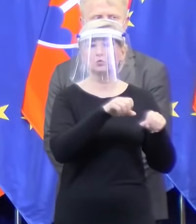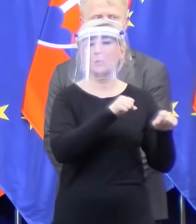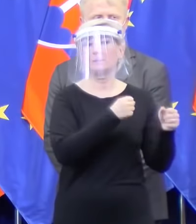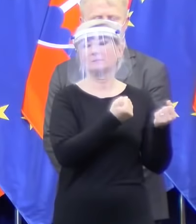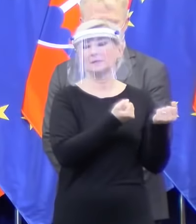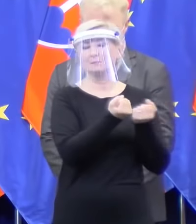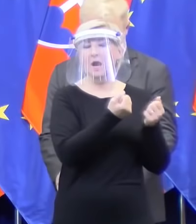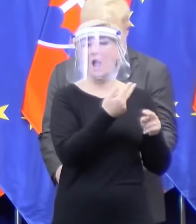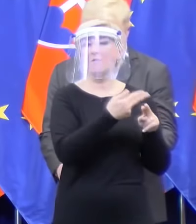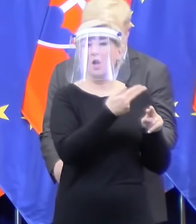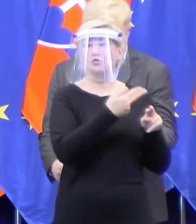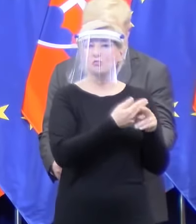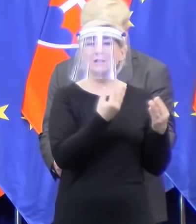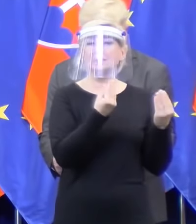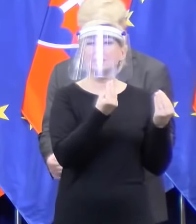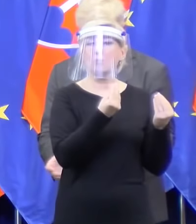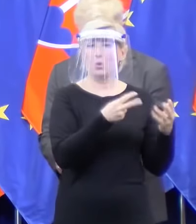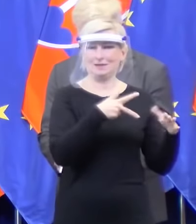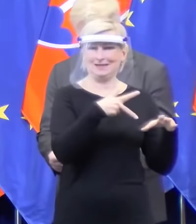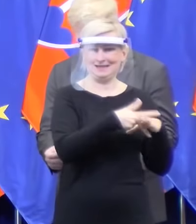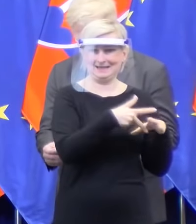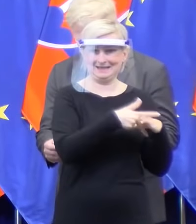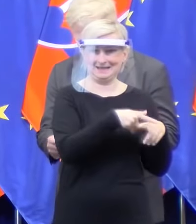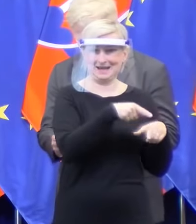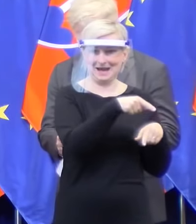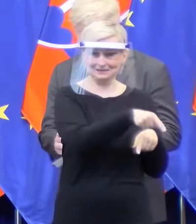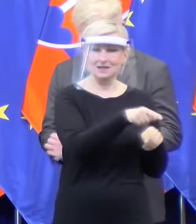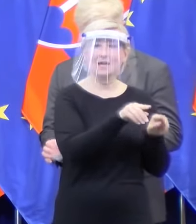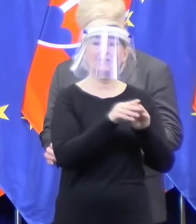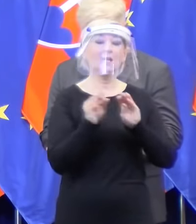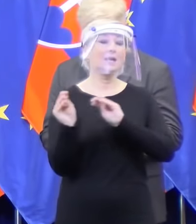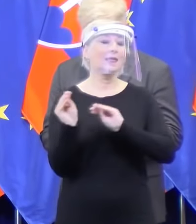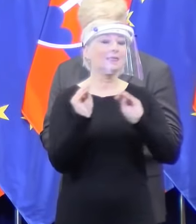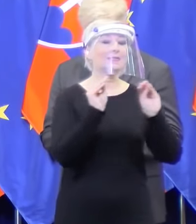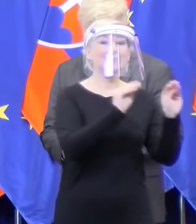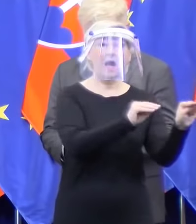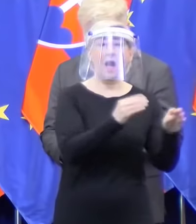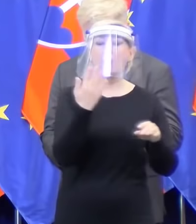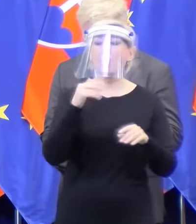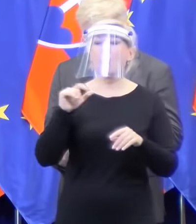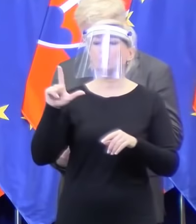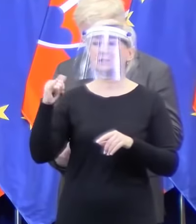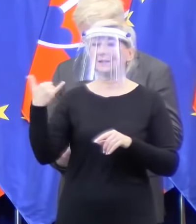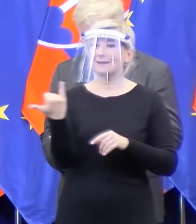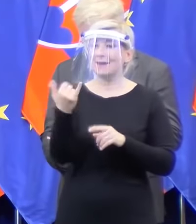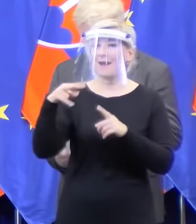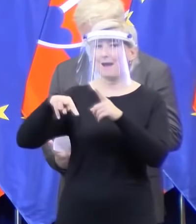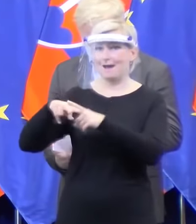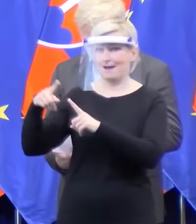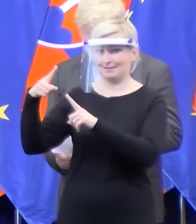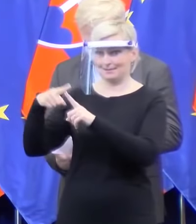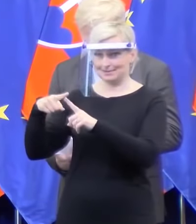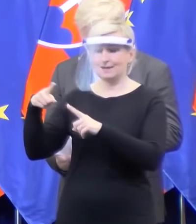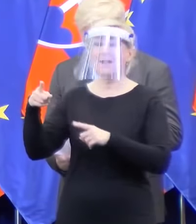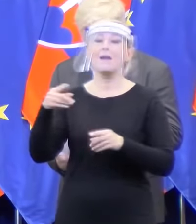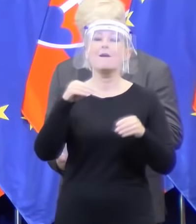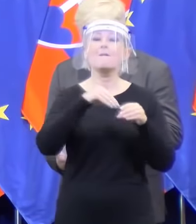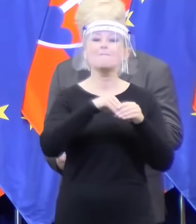hmotných rezerv. Prišiel ako dar od firmy GNT. Ochranné okuliáre 25 tisíc kúsov,